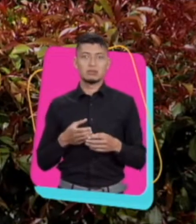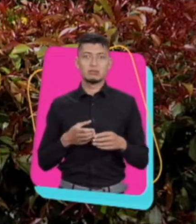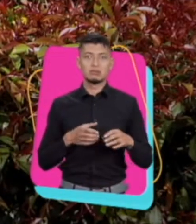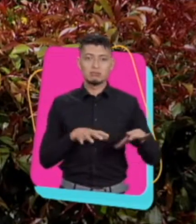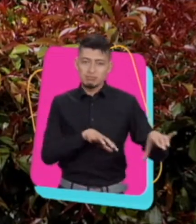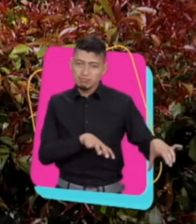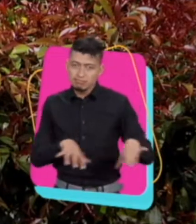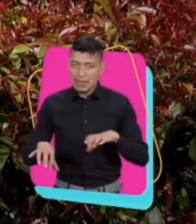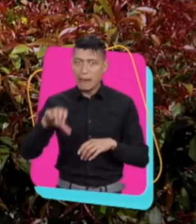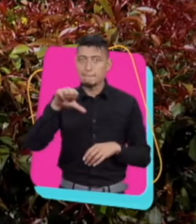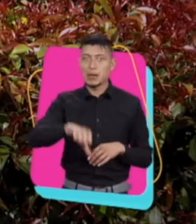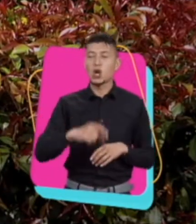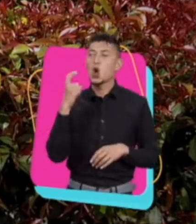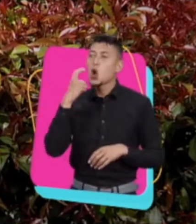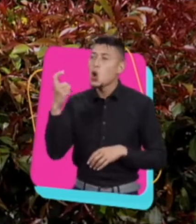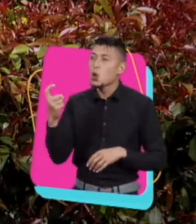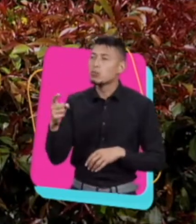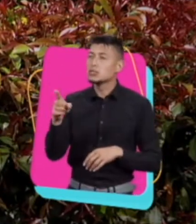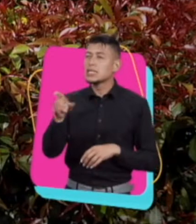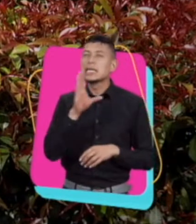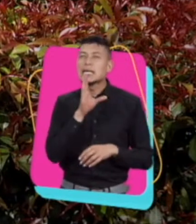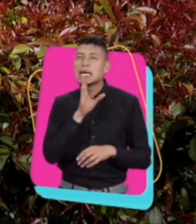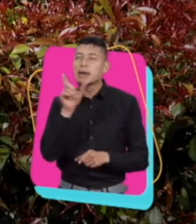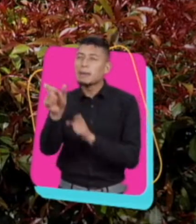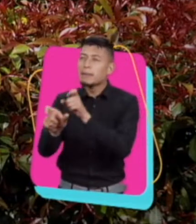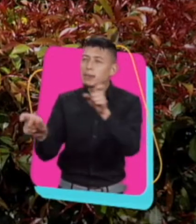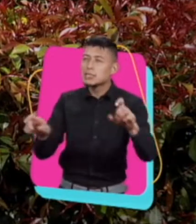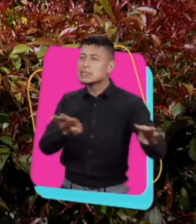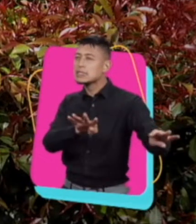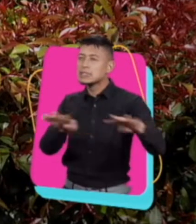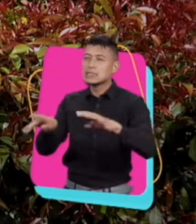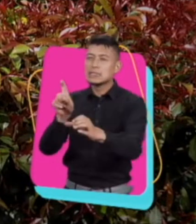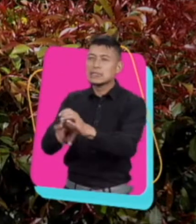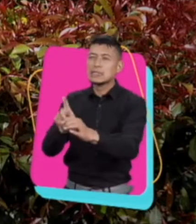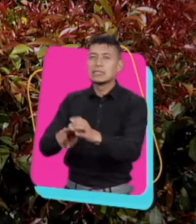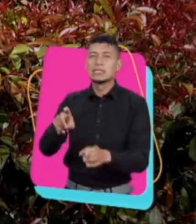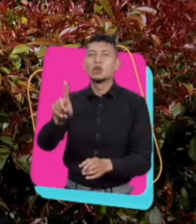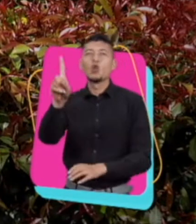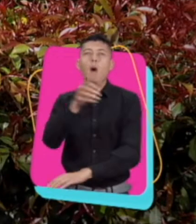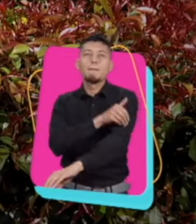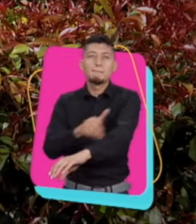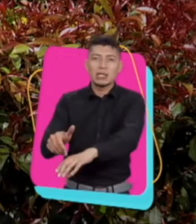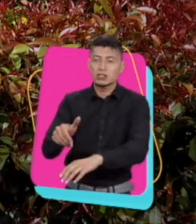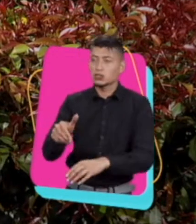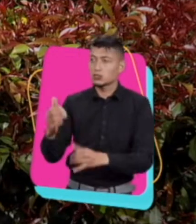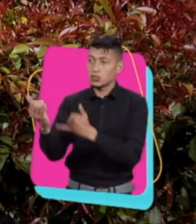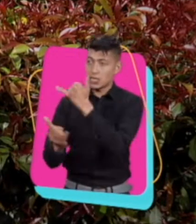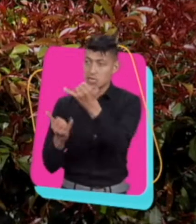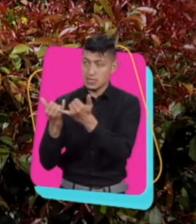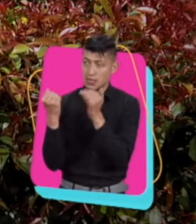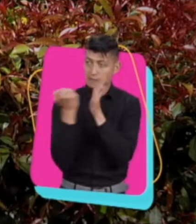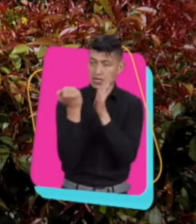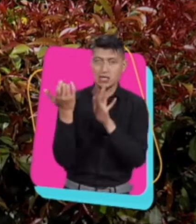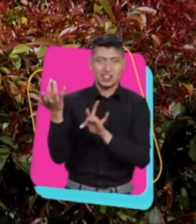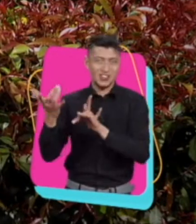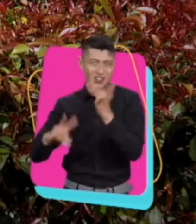lo hacen mal, entonces dicen busquemos el influenciador con 10 mil seguidores o con un millón que no se identifica con la marca, que